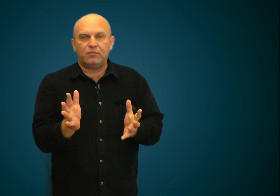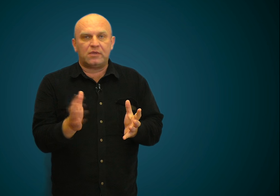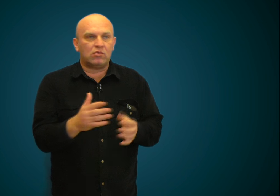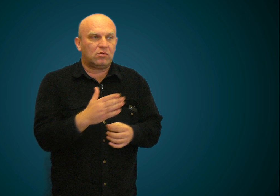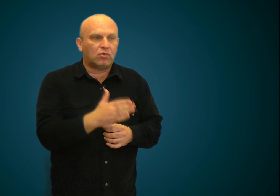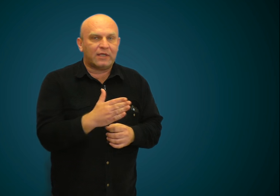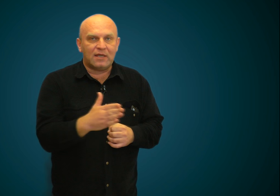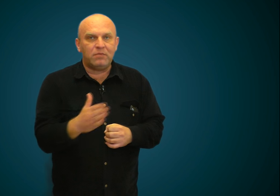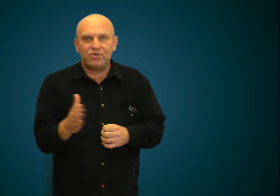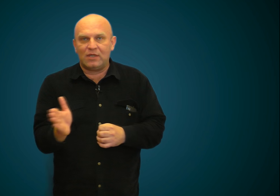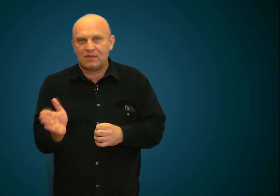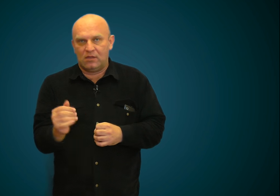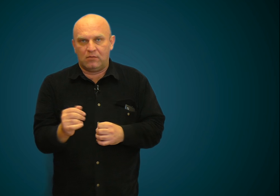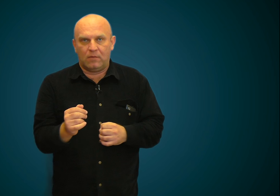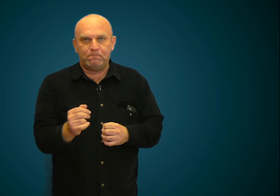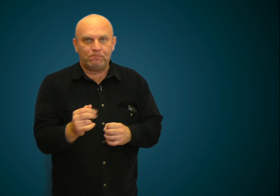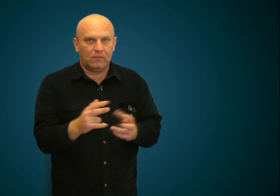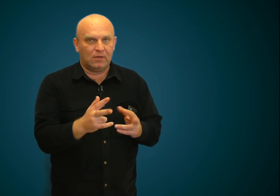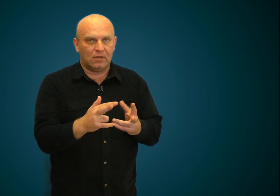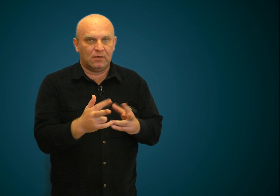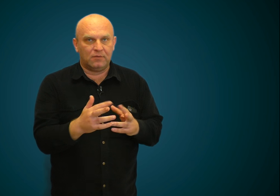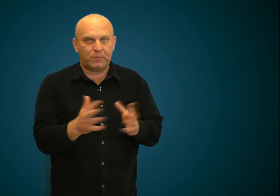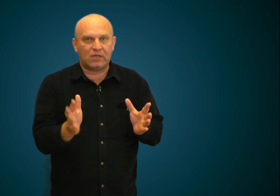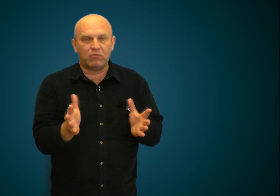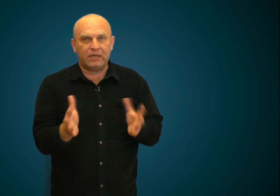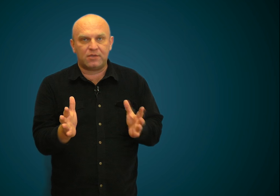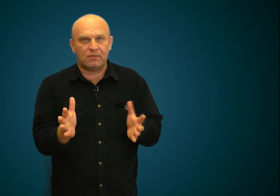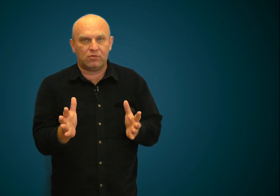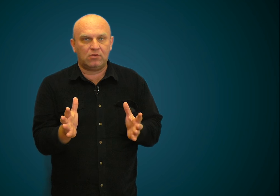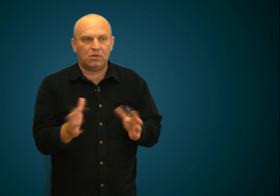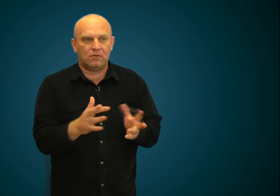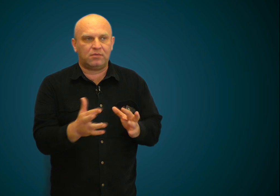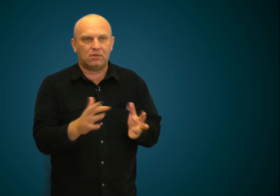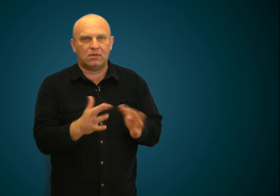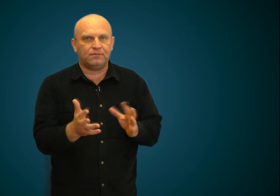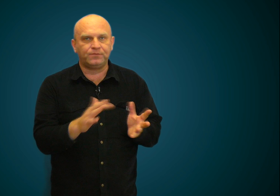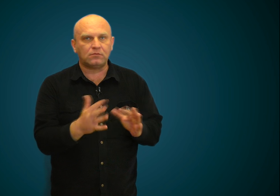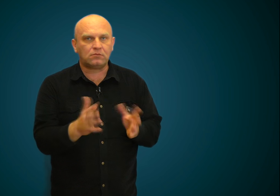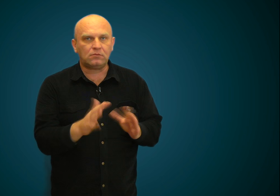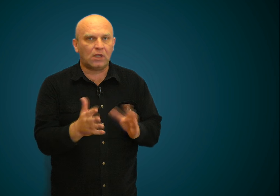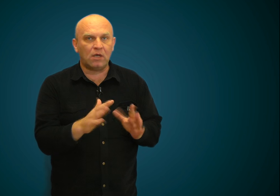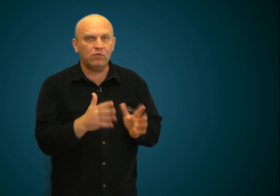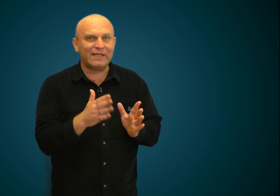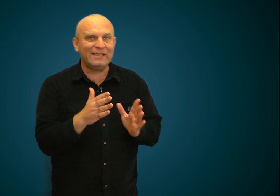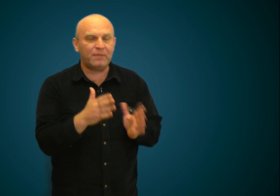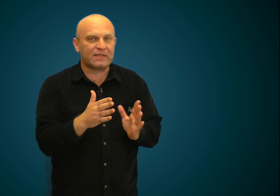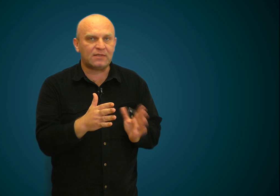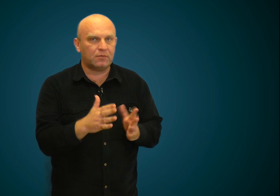500, то хотя бы через одного. При таком количестве аудитории, в общем-то, кому вы непосредственно